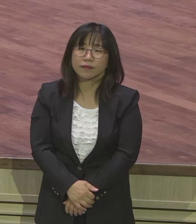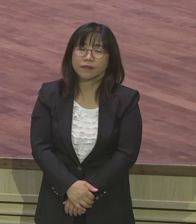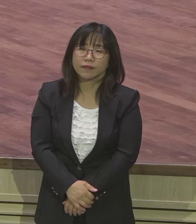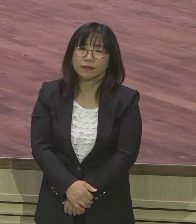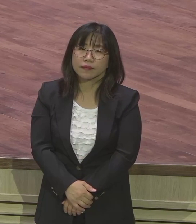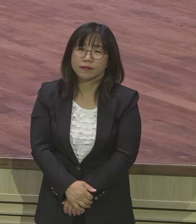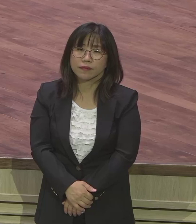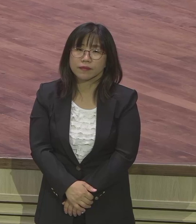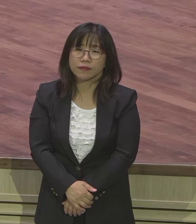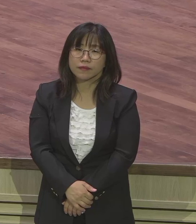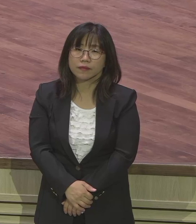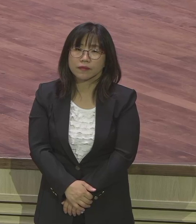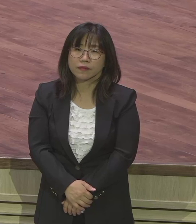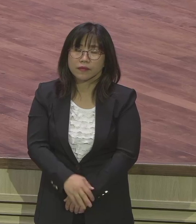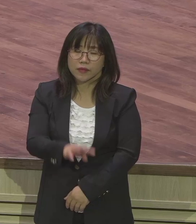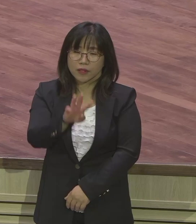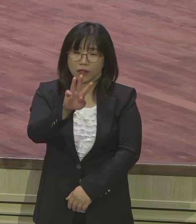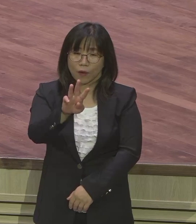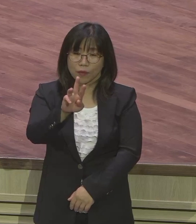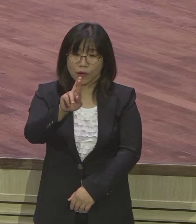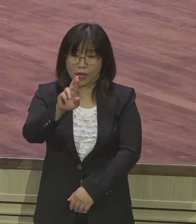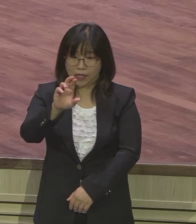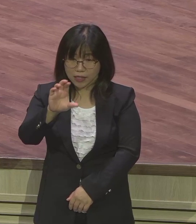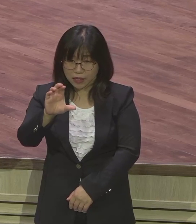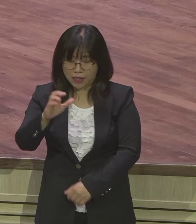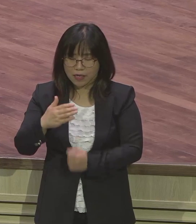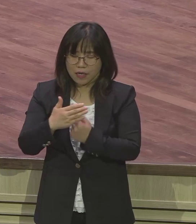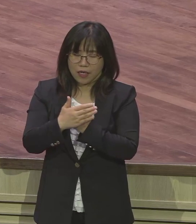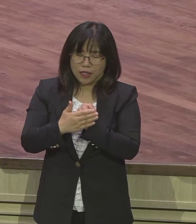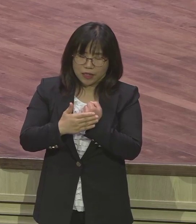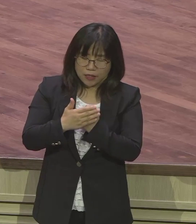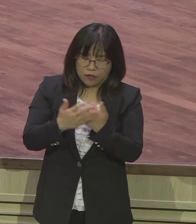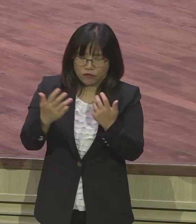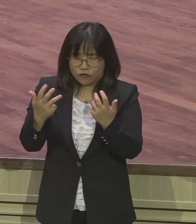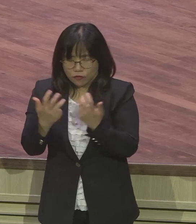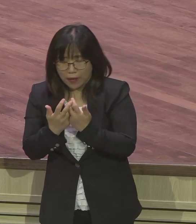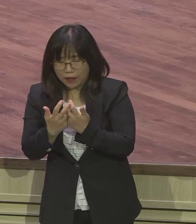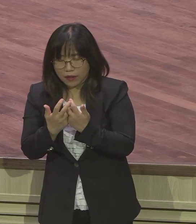심지어 따불 날씨 안에서는 마을에 밖고 찬양불대 밖에서 이거 교통하고 있습니다